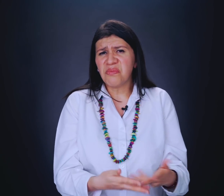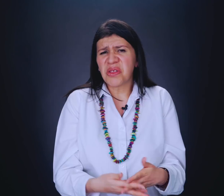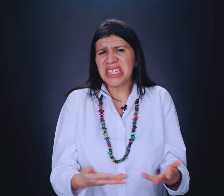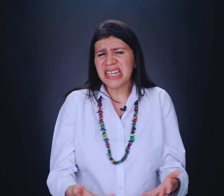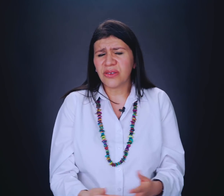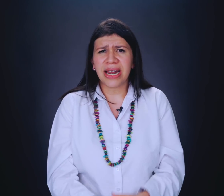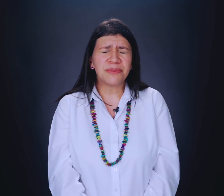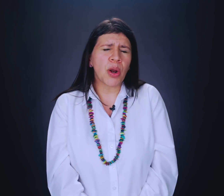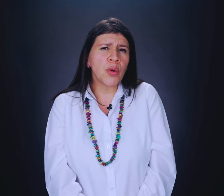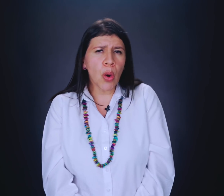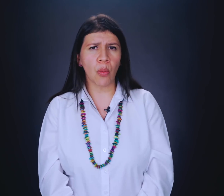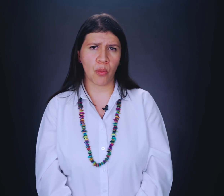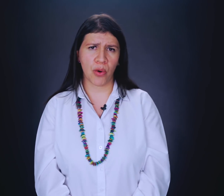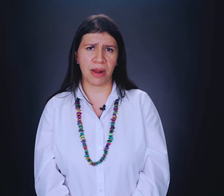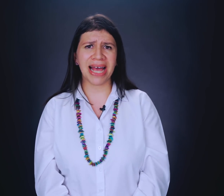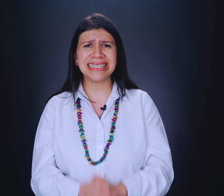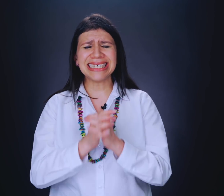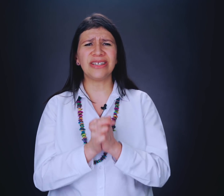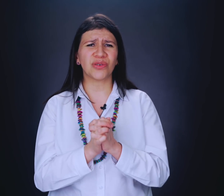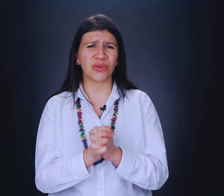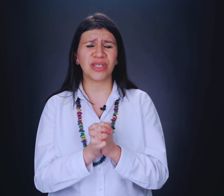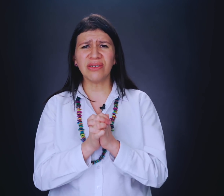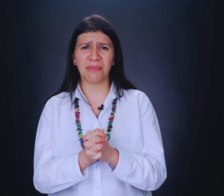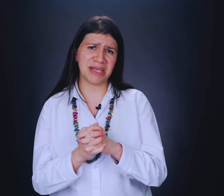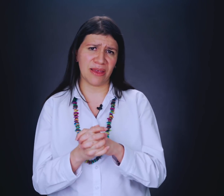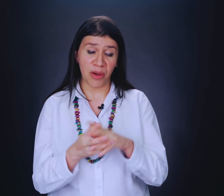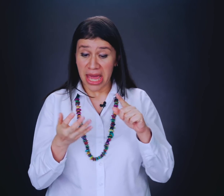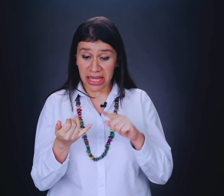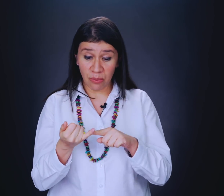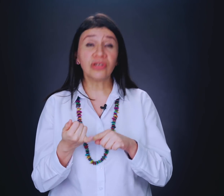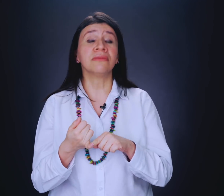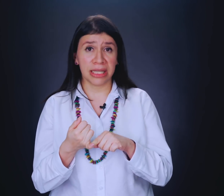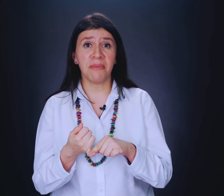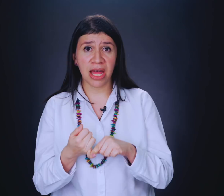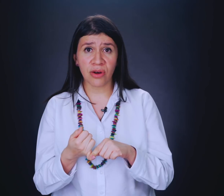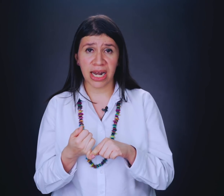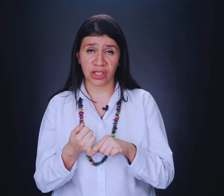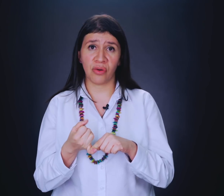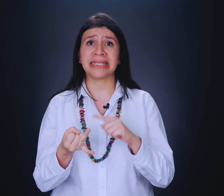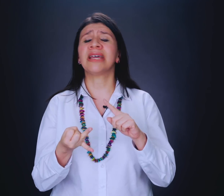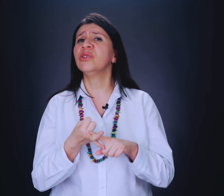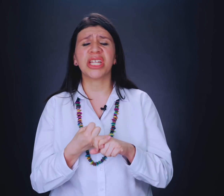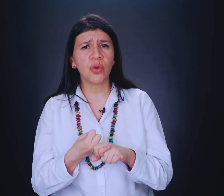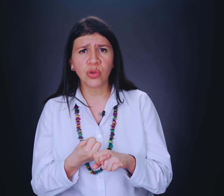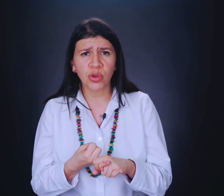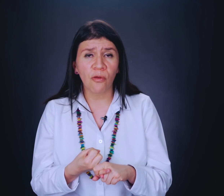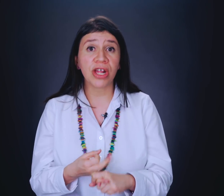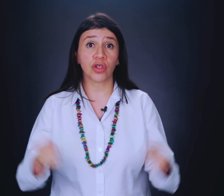podrían ser naturales, pero no como un problema. Así es que si nosotros ya nos ha pasado que hemos terminado relaciones, que hemos tenido muchos conflictos